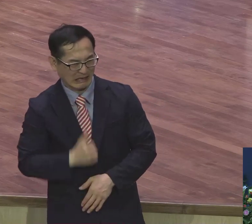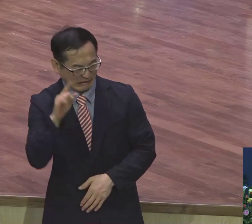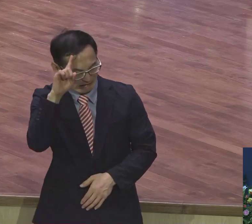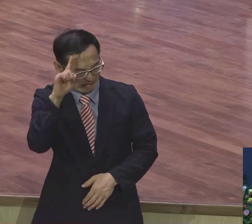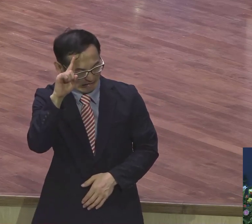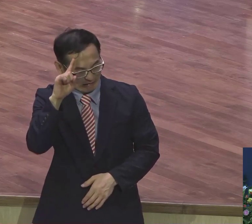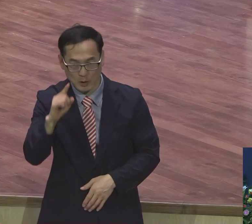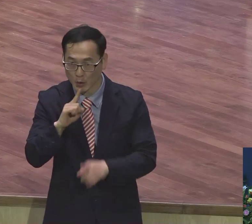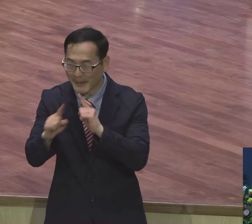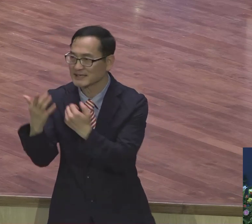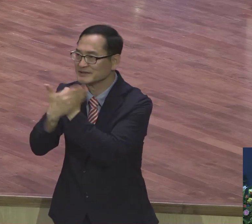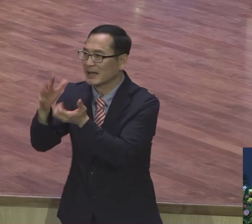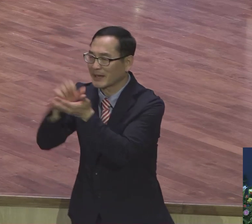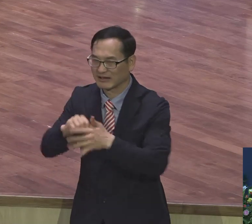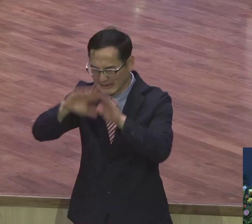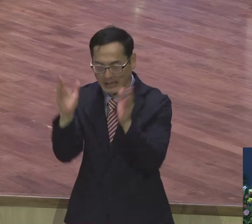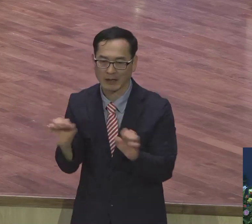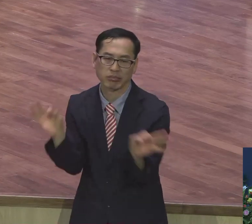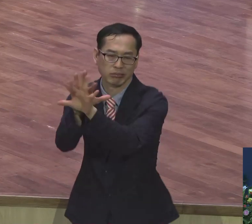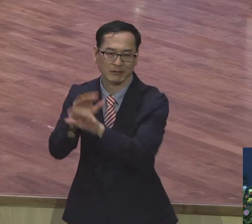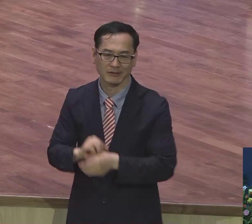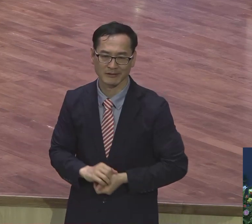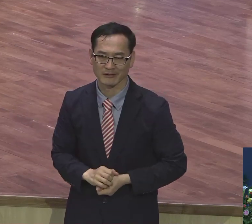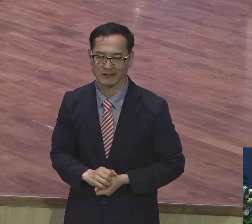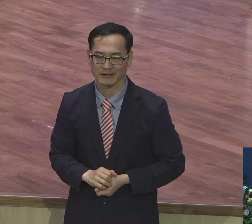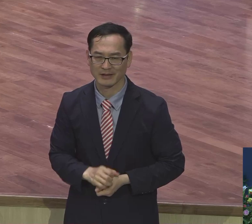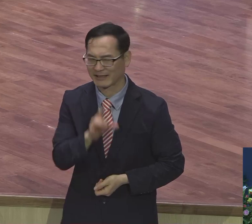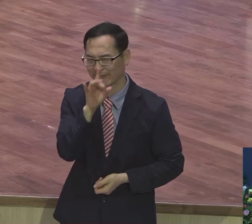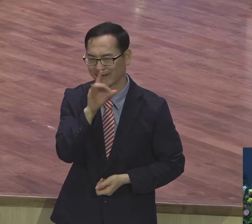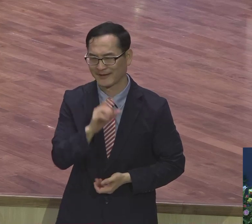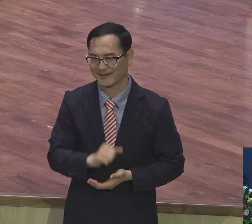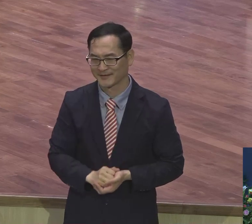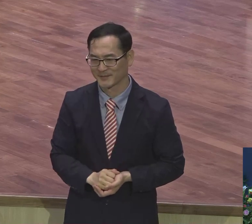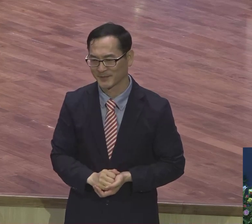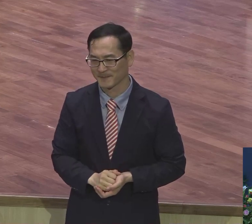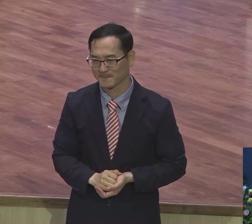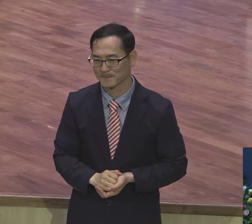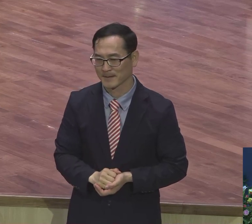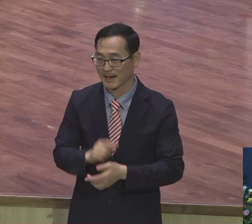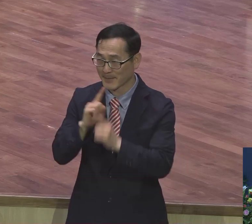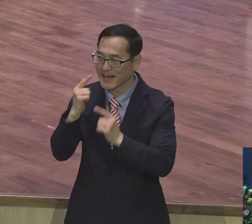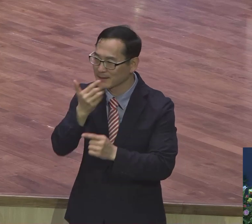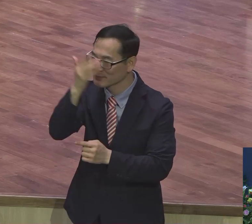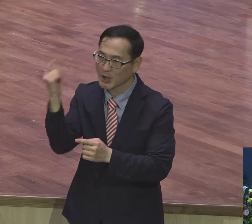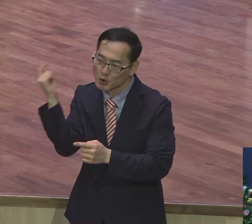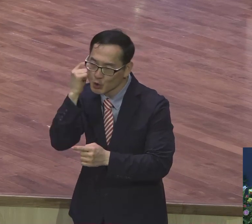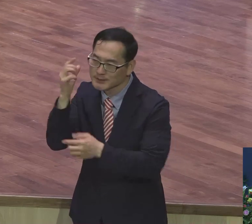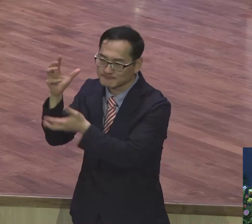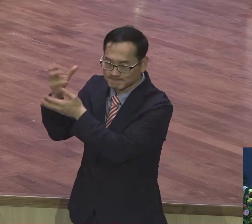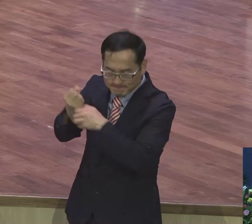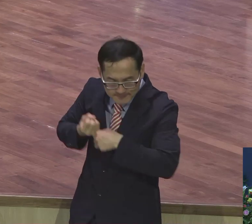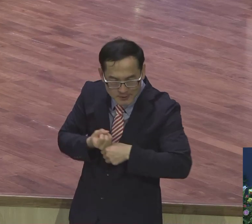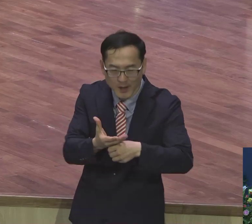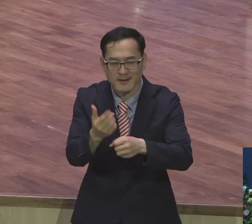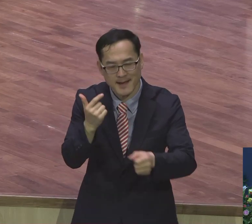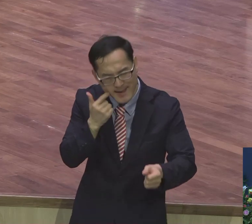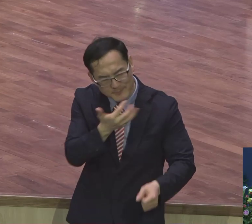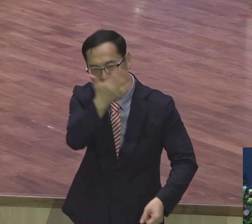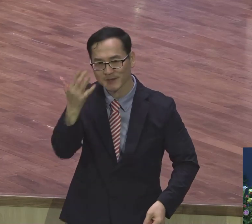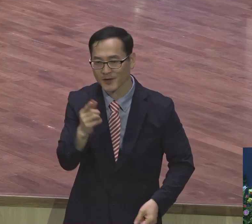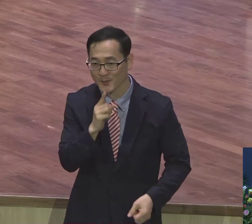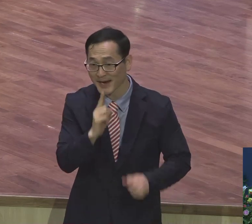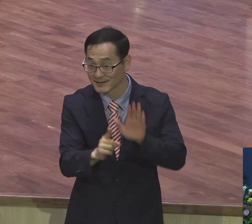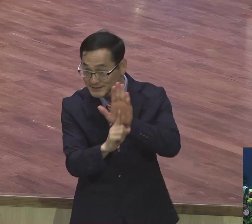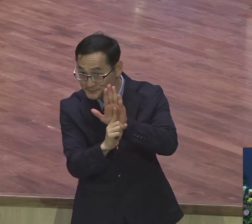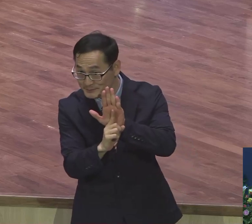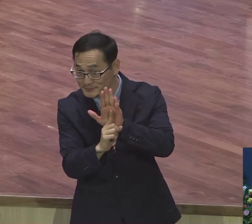바울은 오늘 본문에서 아름다운 소식을 전하는 사명을 언급한 후에 이처럼 이스라엘